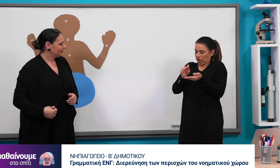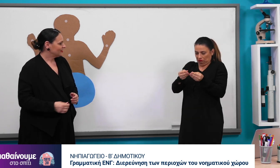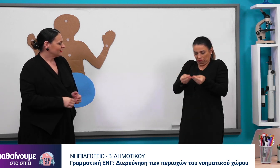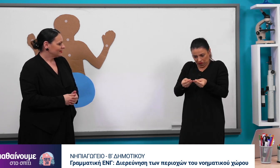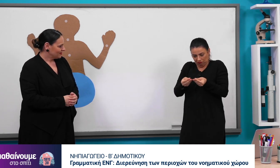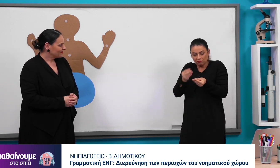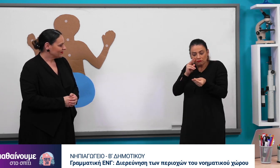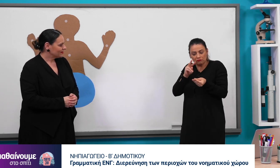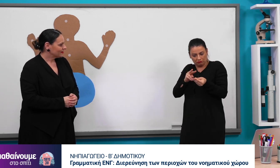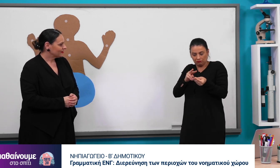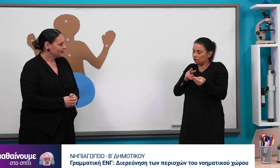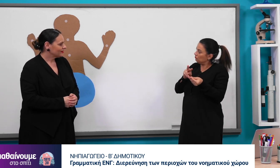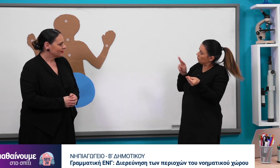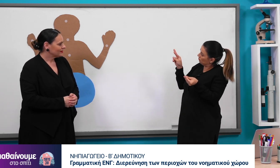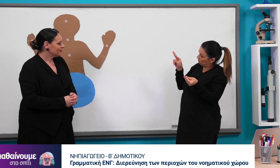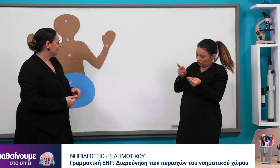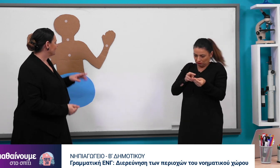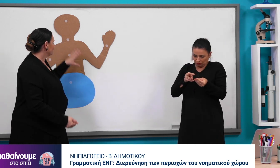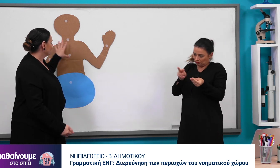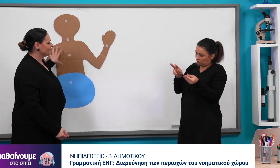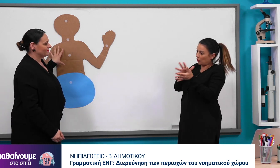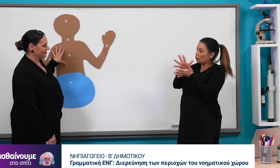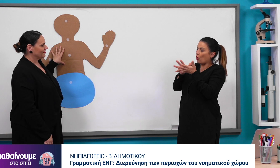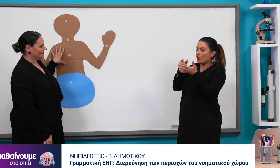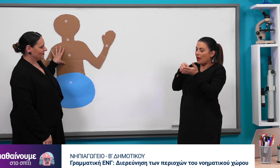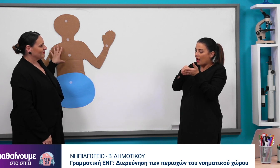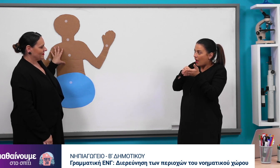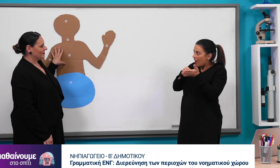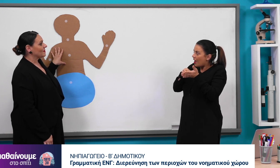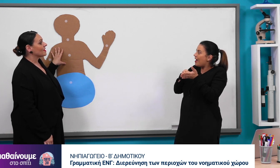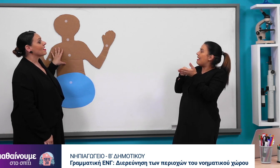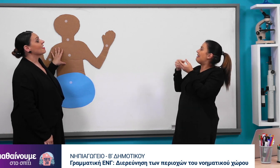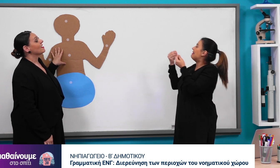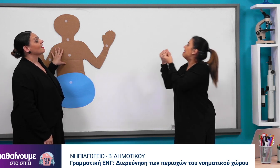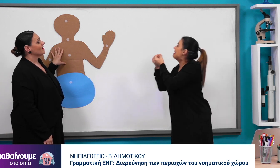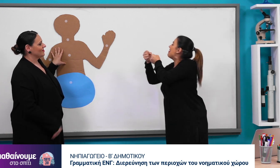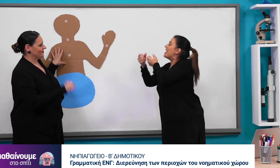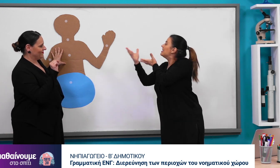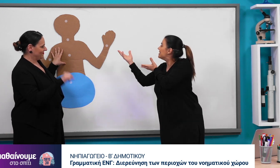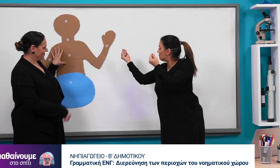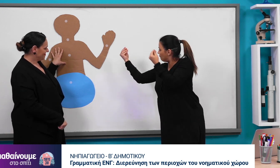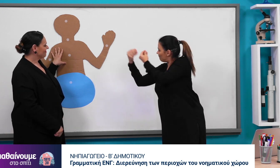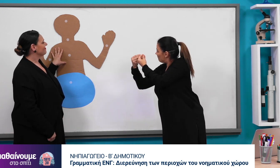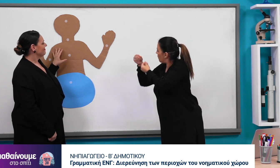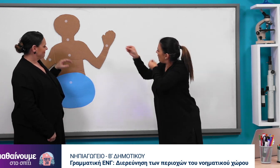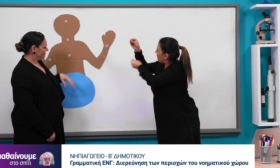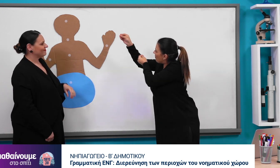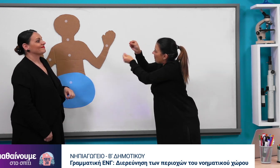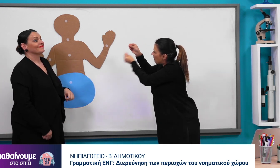και από αυτές τις εικόνες να δείτε ποιο είναι το νόημα και ποια είναι η θέση που το νοηματίζουμε και